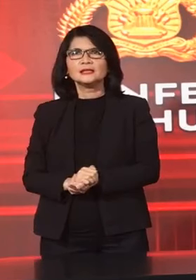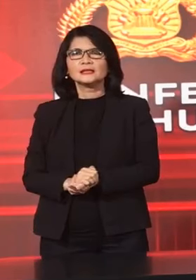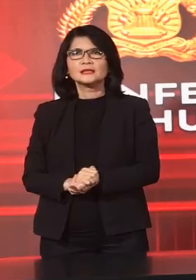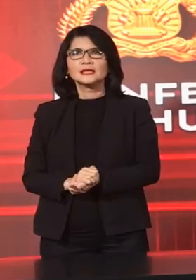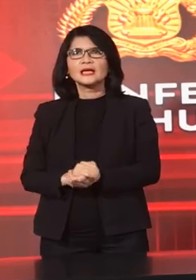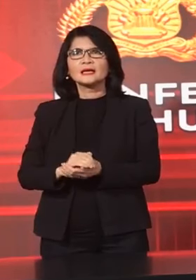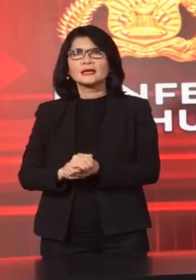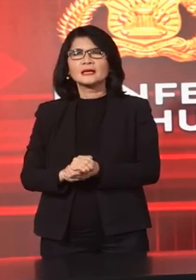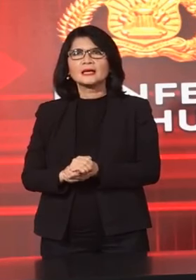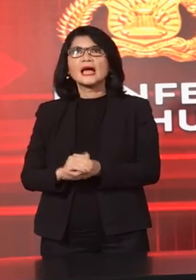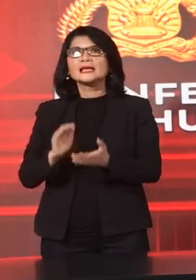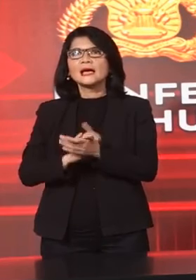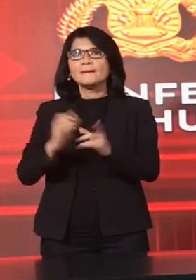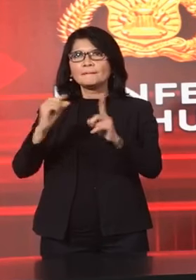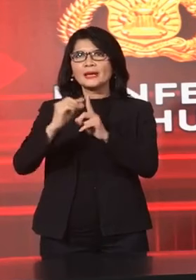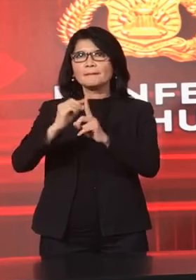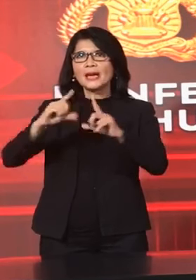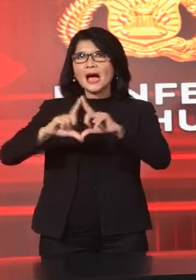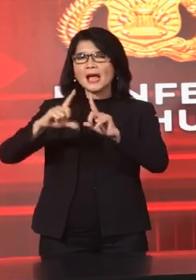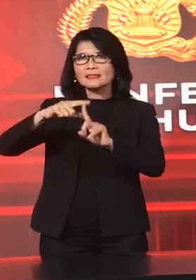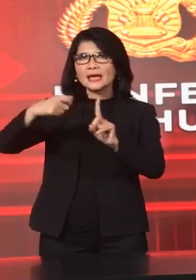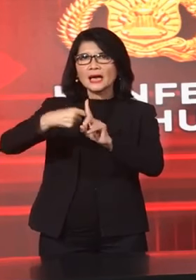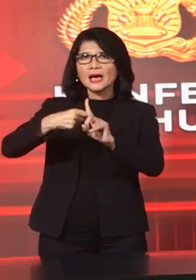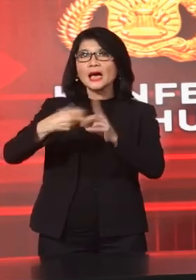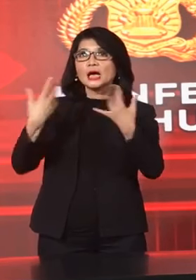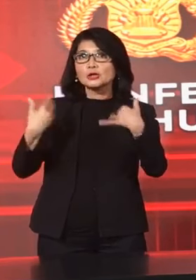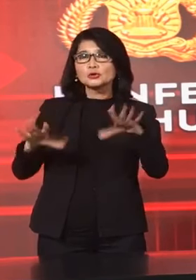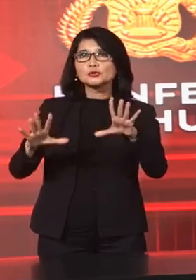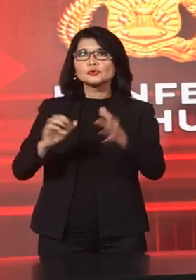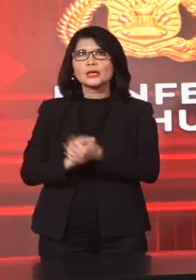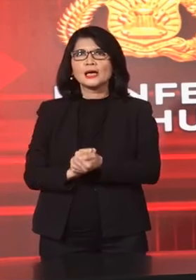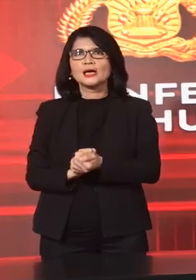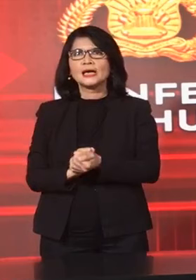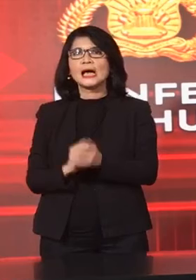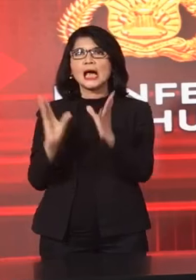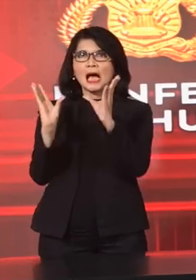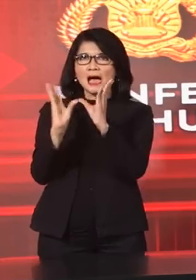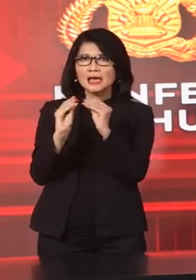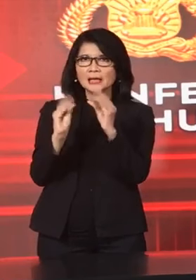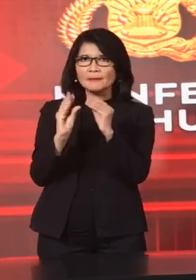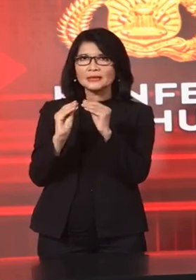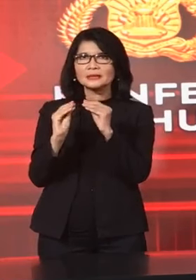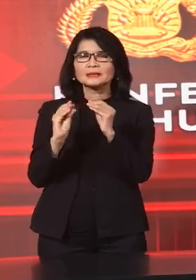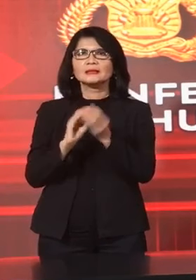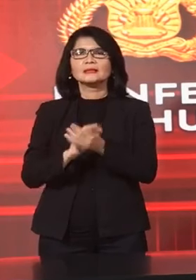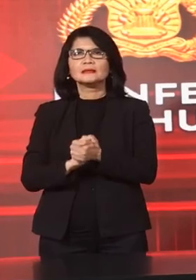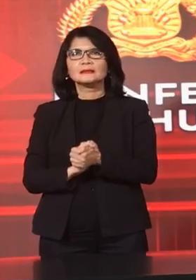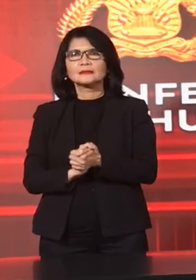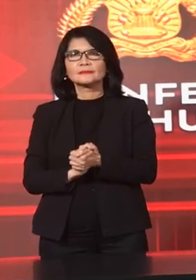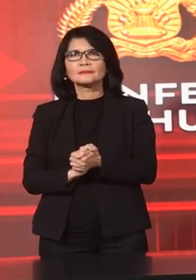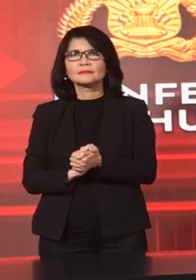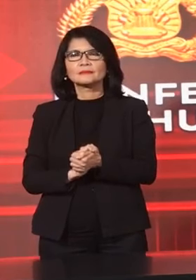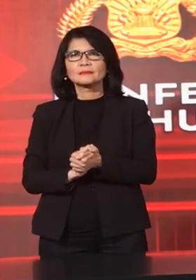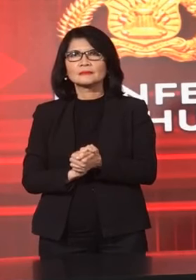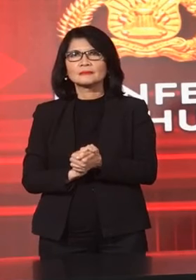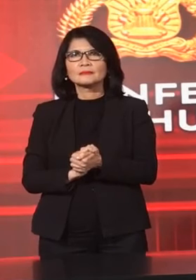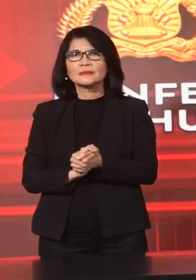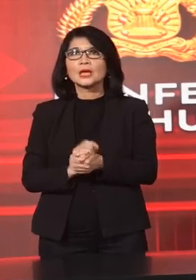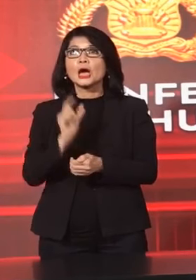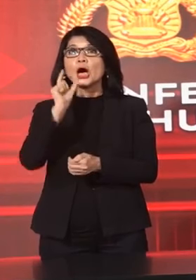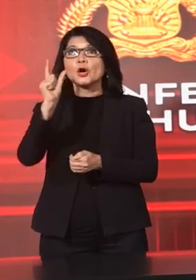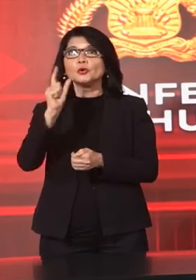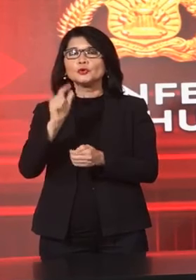PPATK Telah melaksanakan Rapor Rapat Koordinasi Dalam